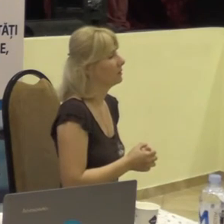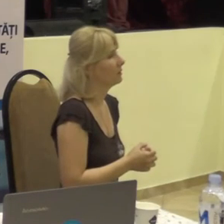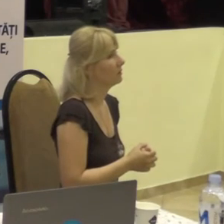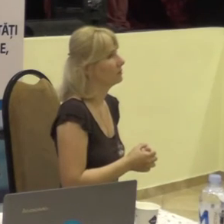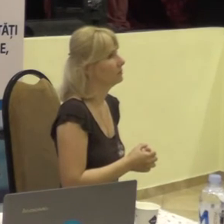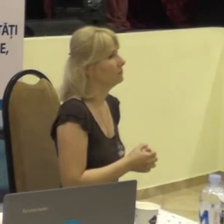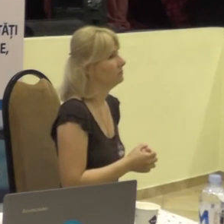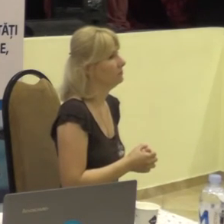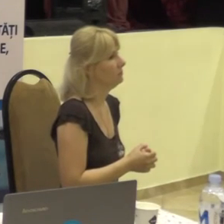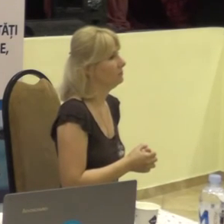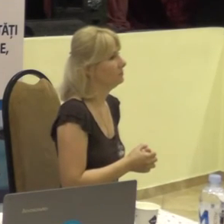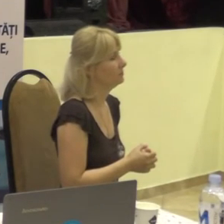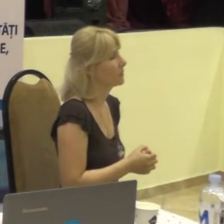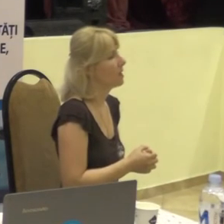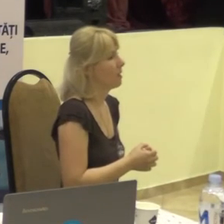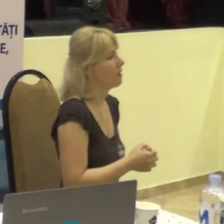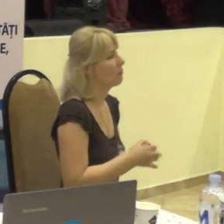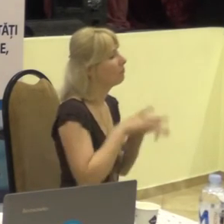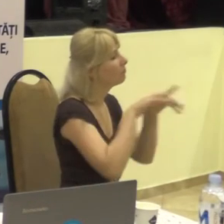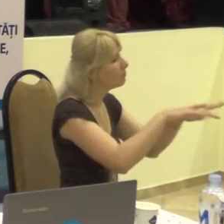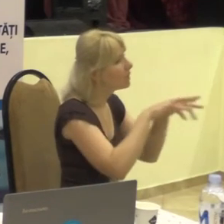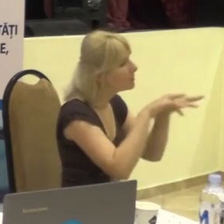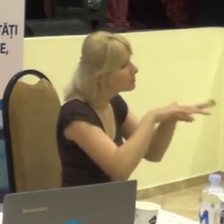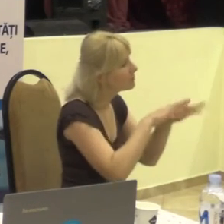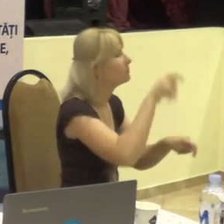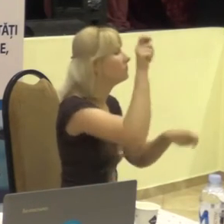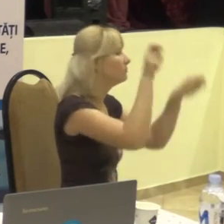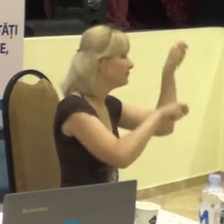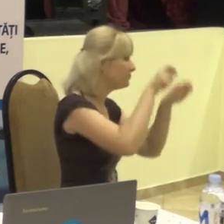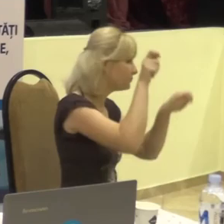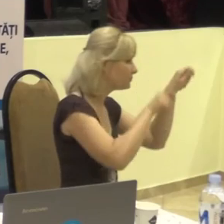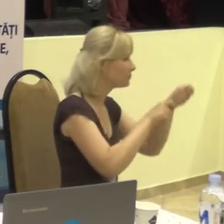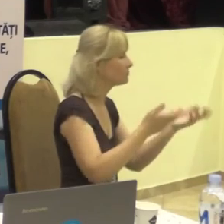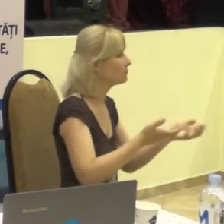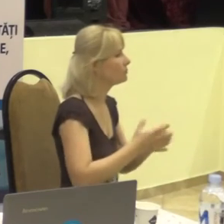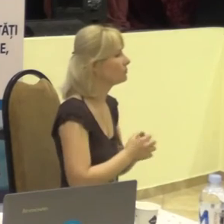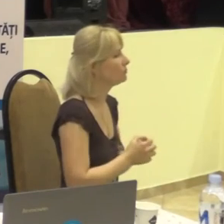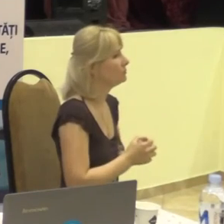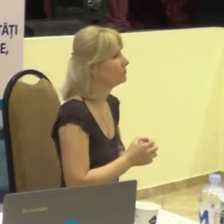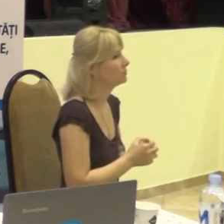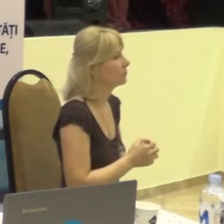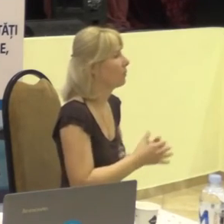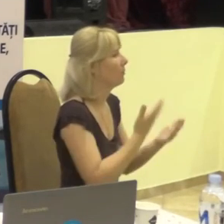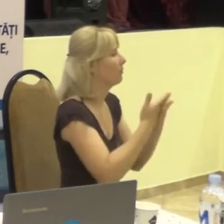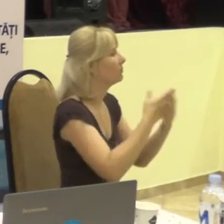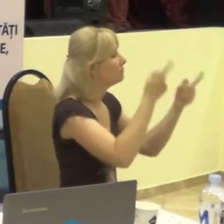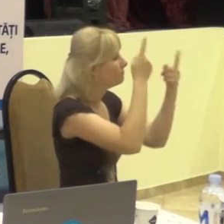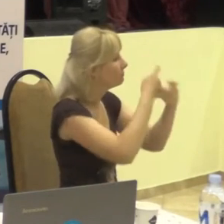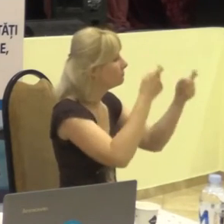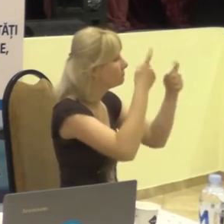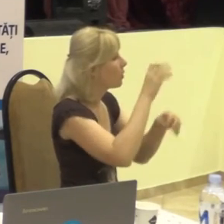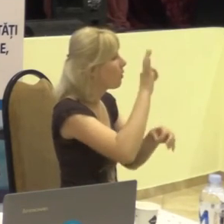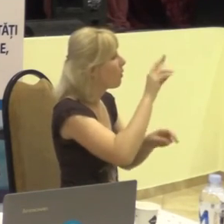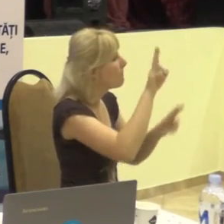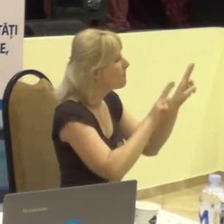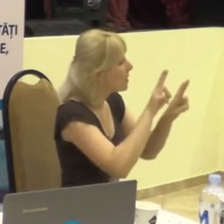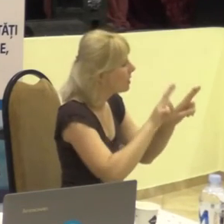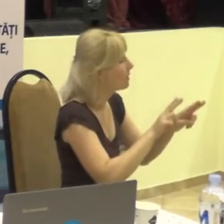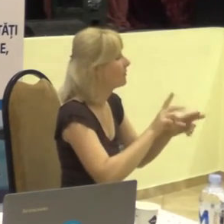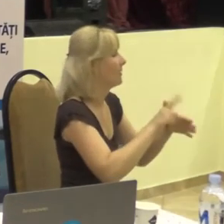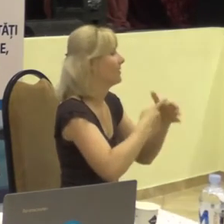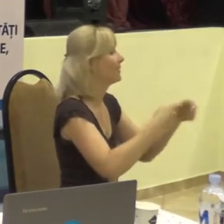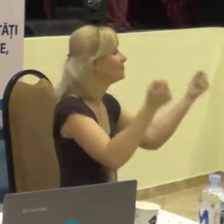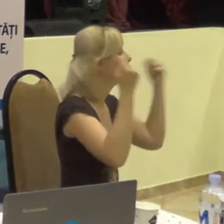manifestări, măsuri sportive,